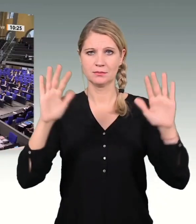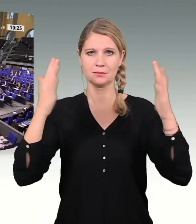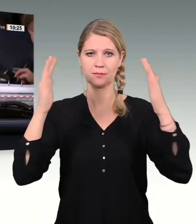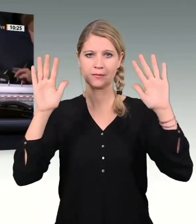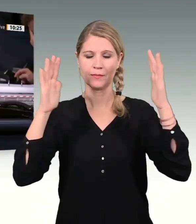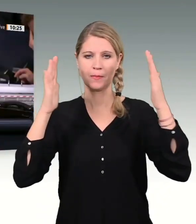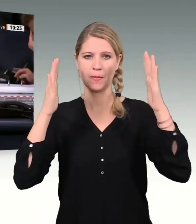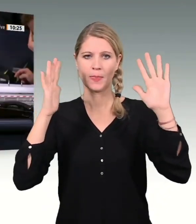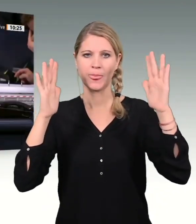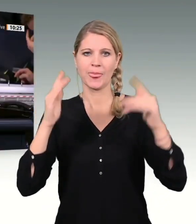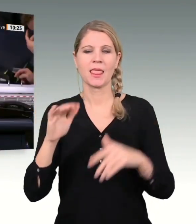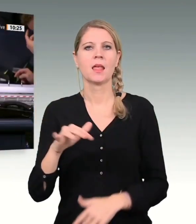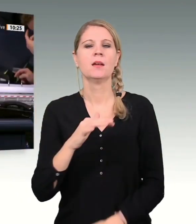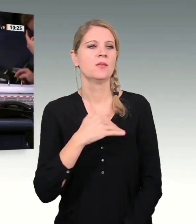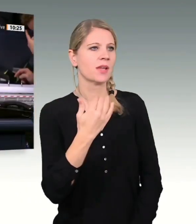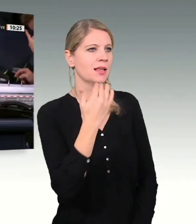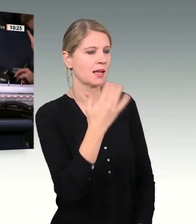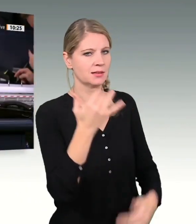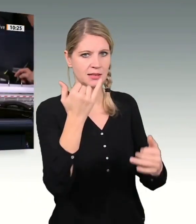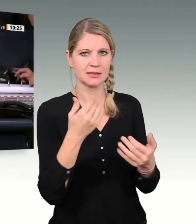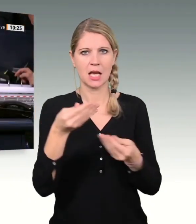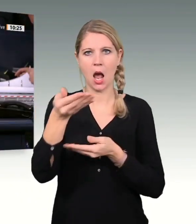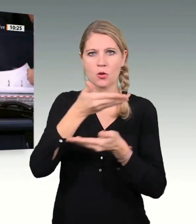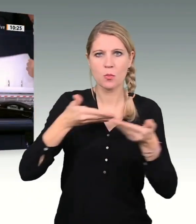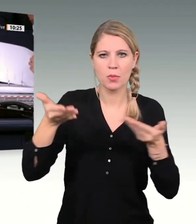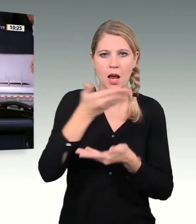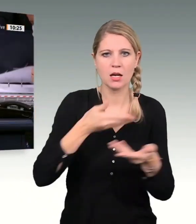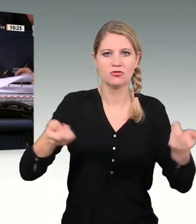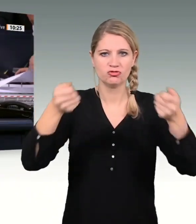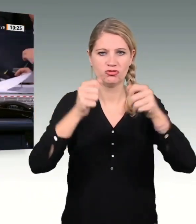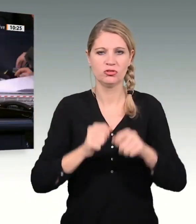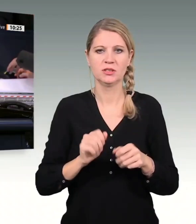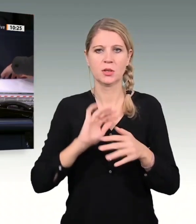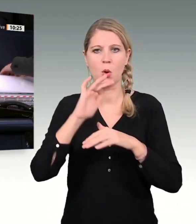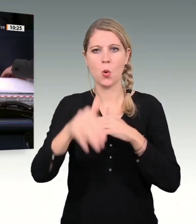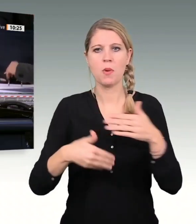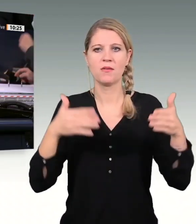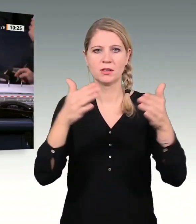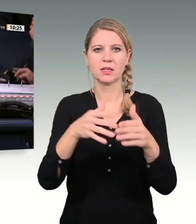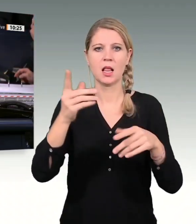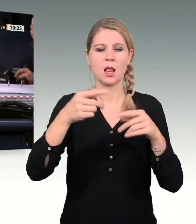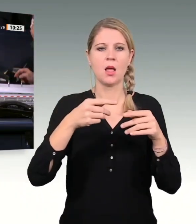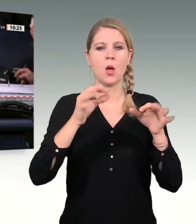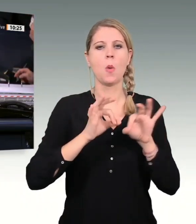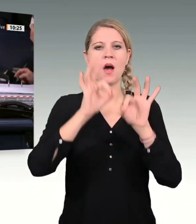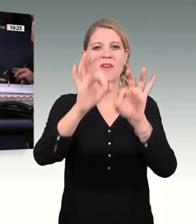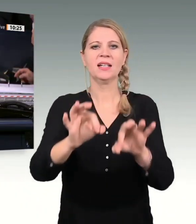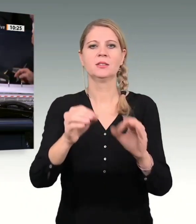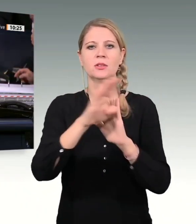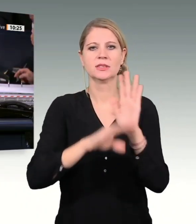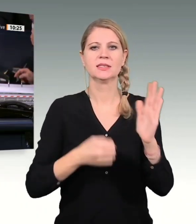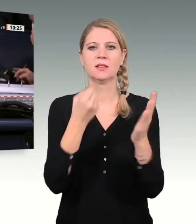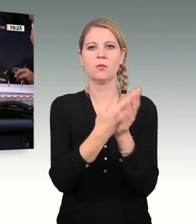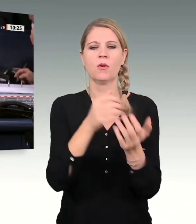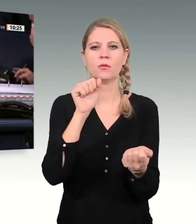Vielen Dank. Damit schließe ich die Aussprache. Interfraktionell wird die Überweisung des Gesetzentwurfs auf